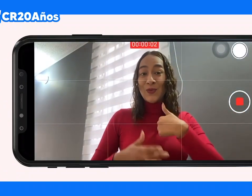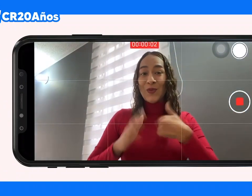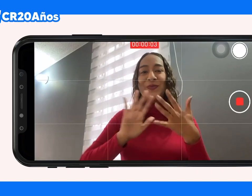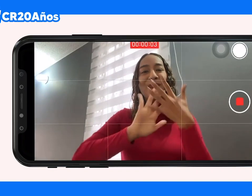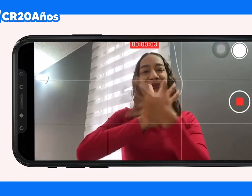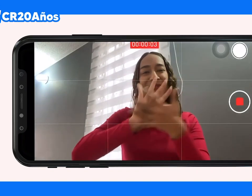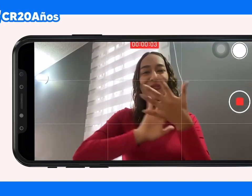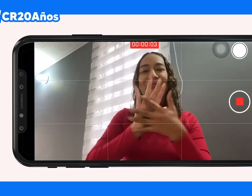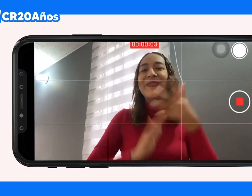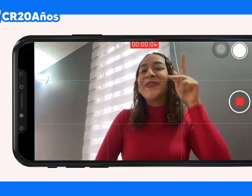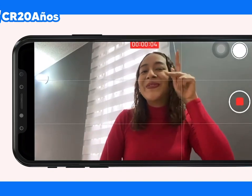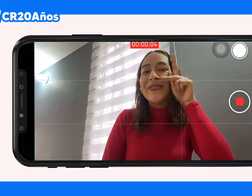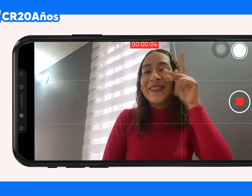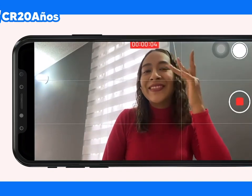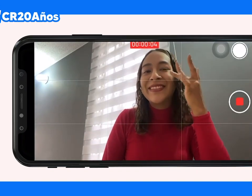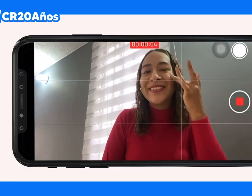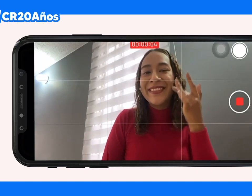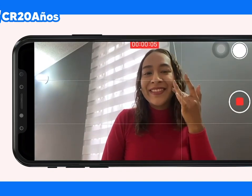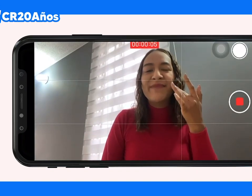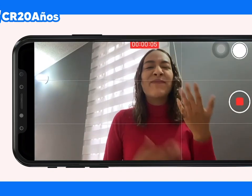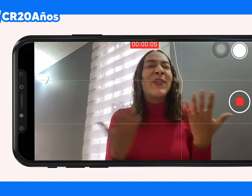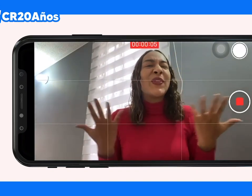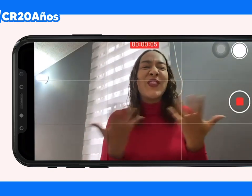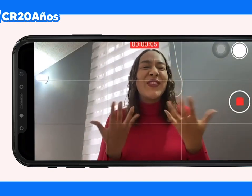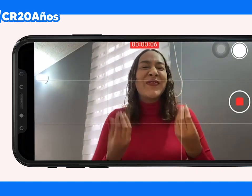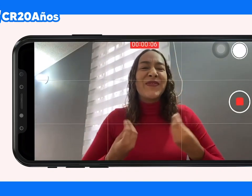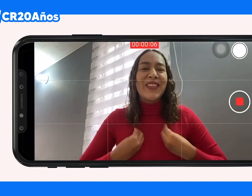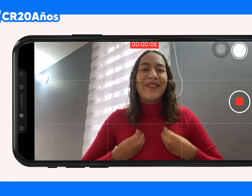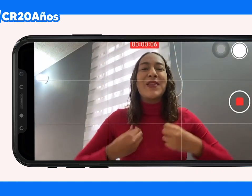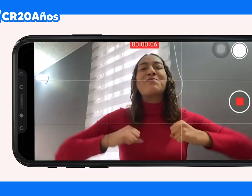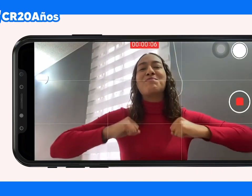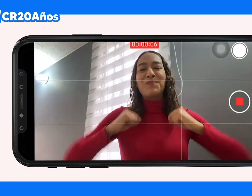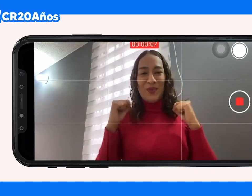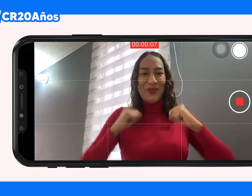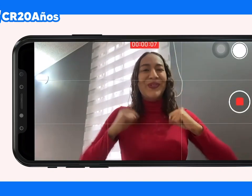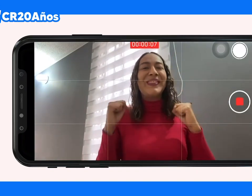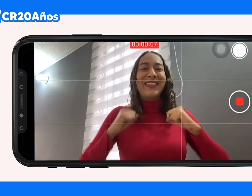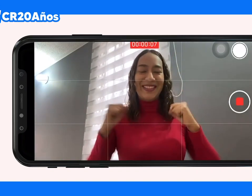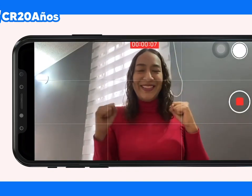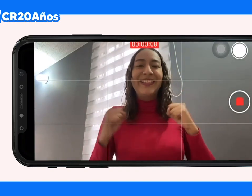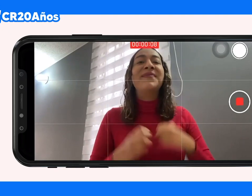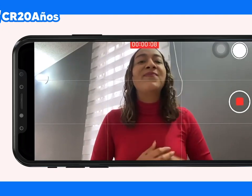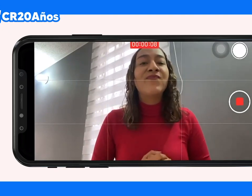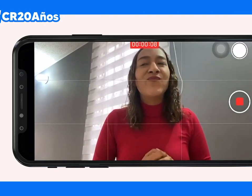Mi seña es esta, yo vivo en Bogotá.